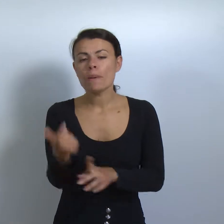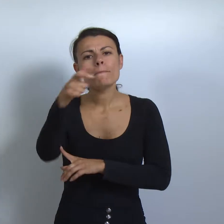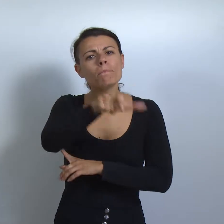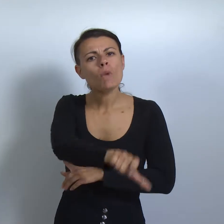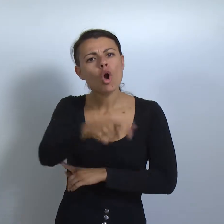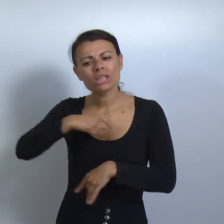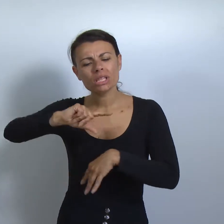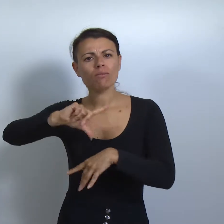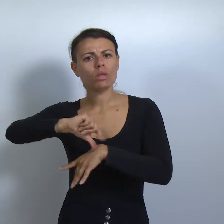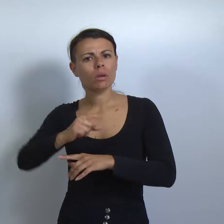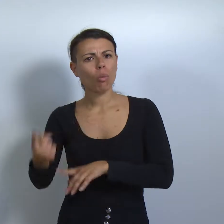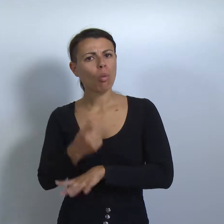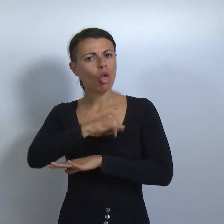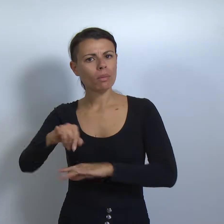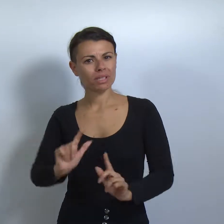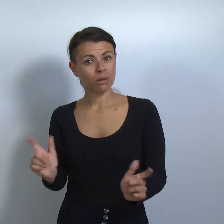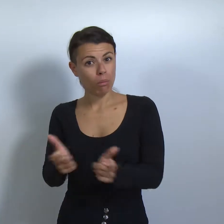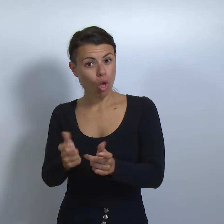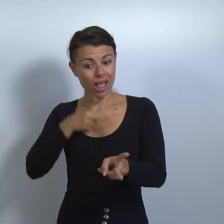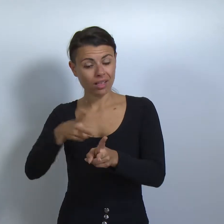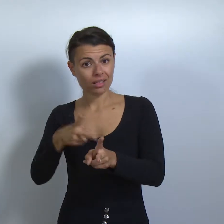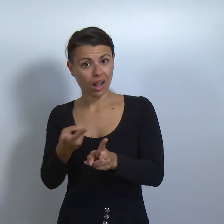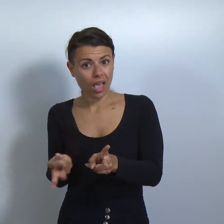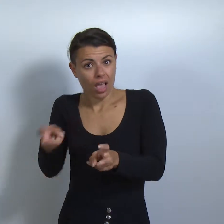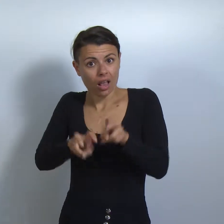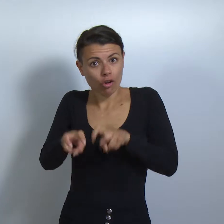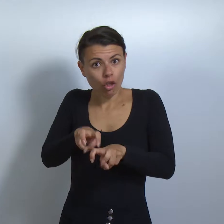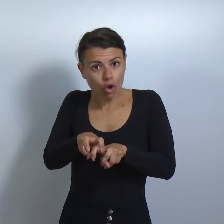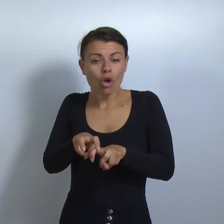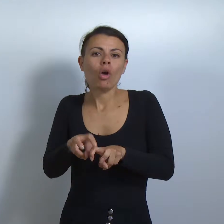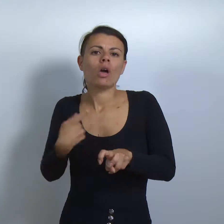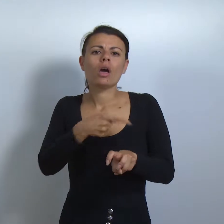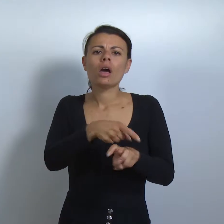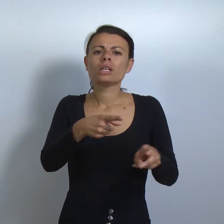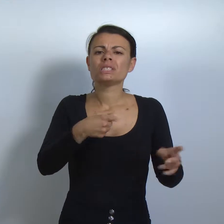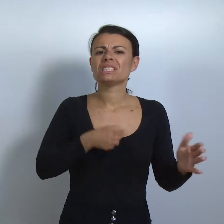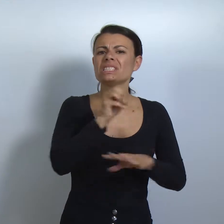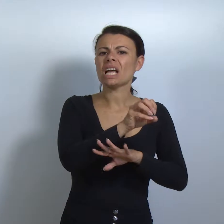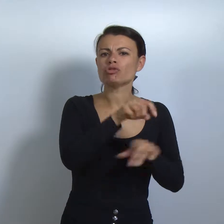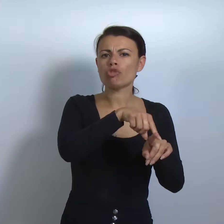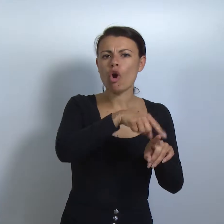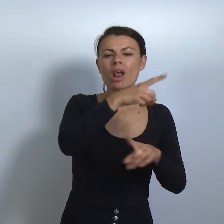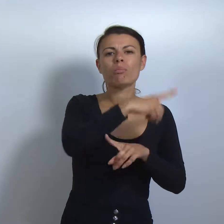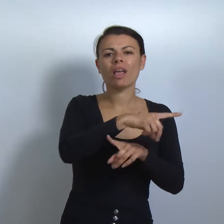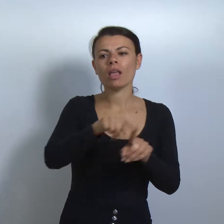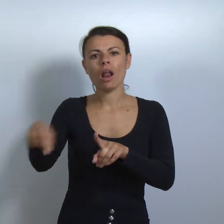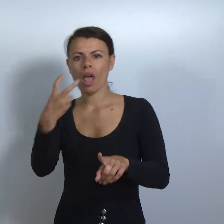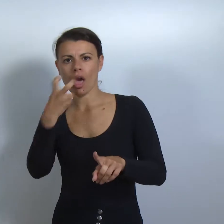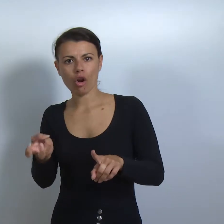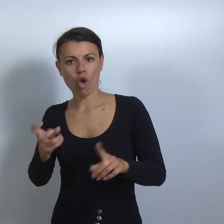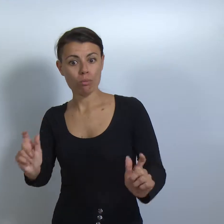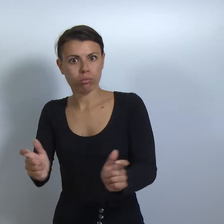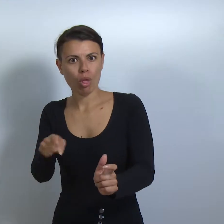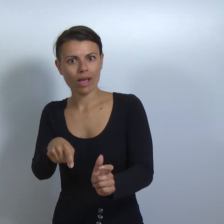sulla linea ferroviaria dopo essere rimasti chiusi sul treno per un'ora e mezza tra le stazioni di Pregnana e Rò.